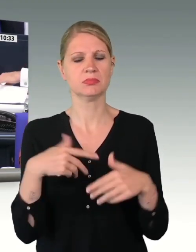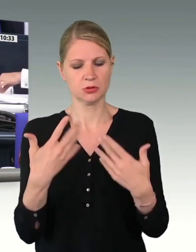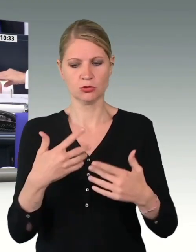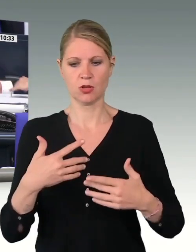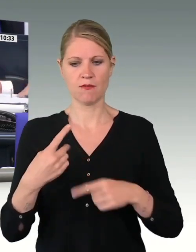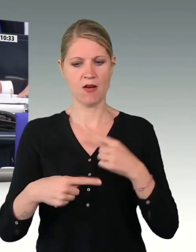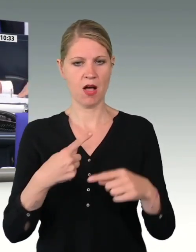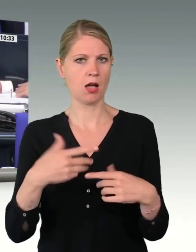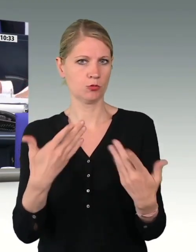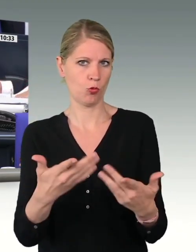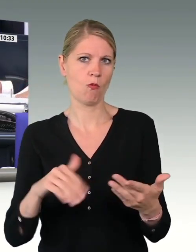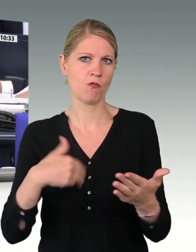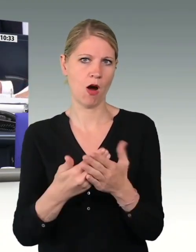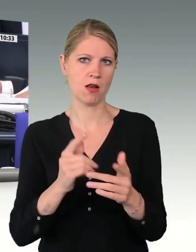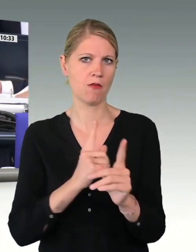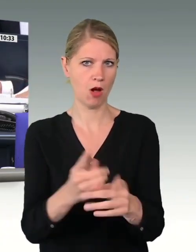vorgeschlagen.